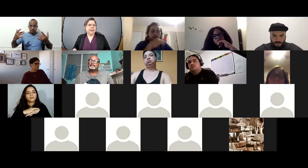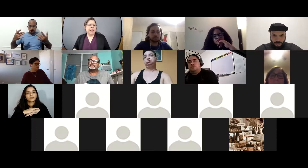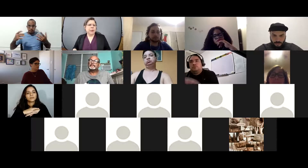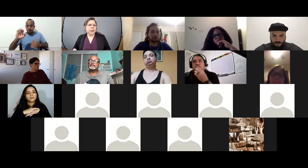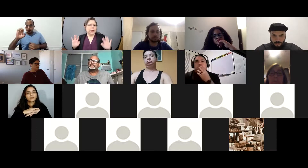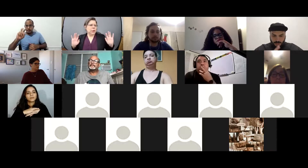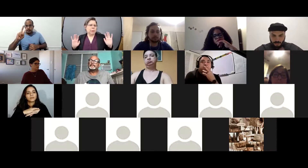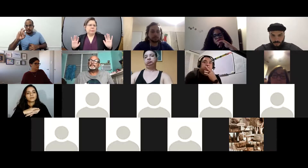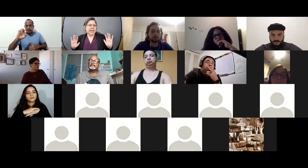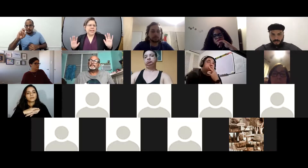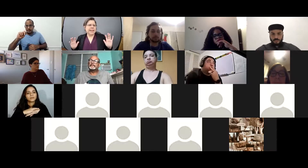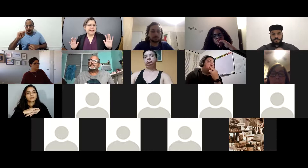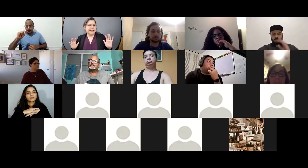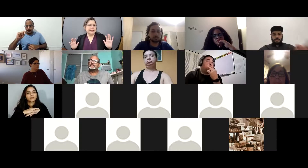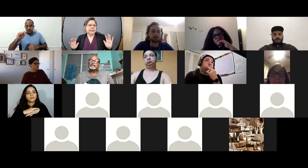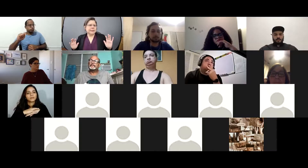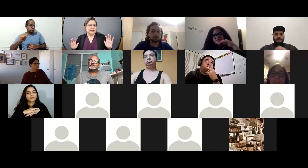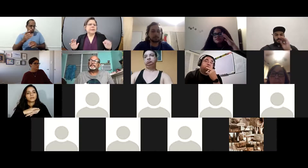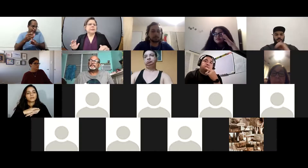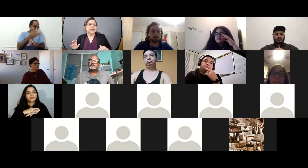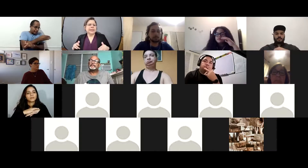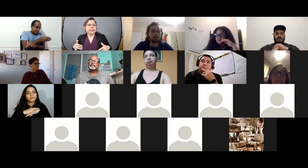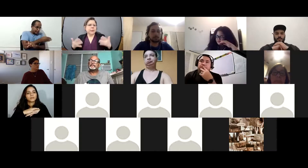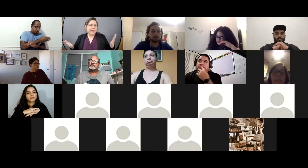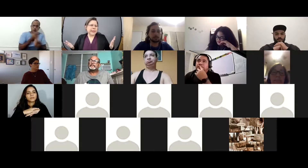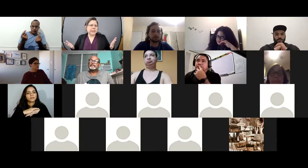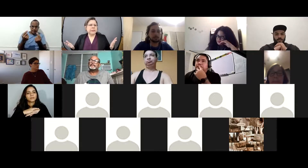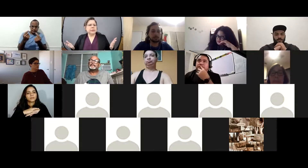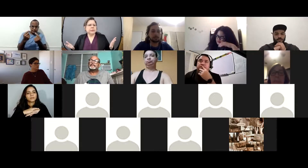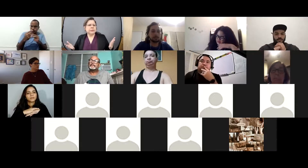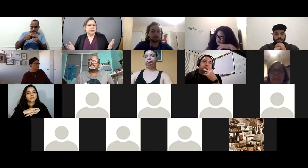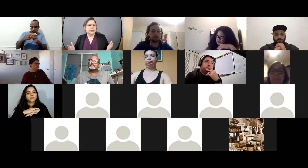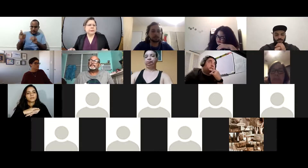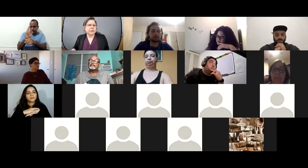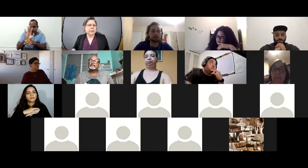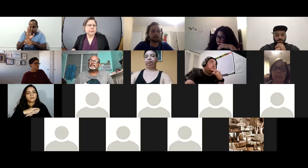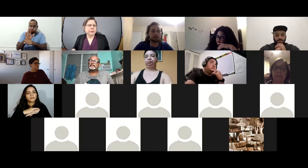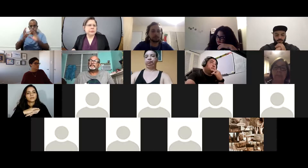que uno mañana tenemos un evento